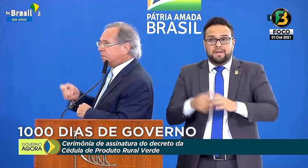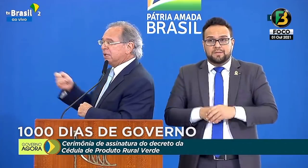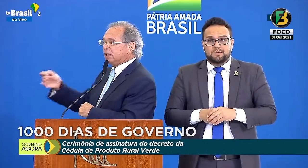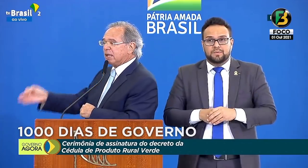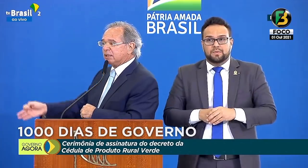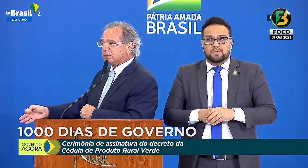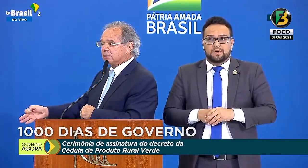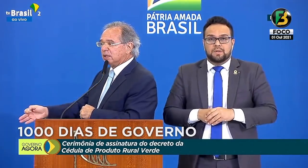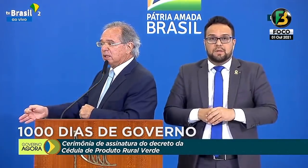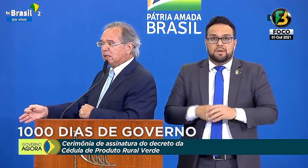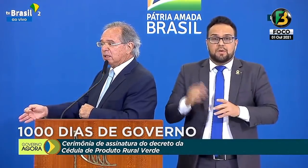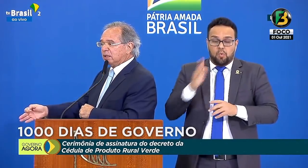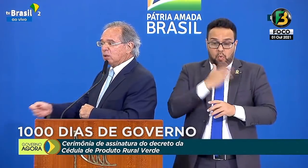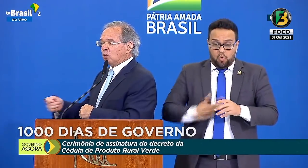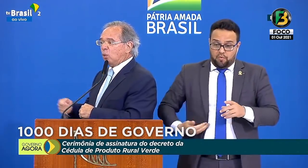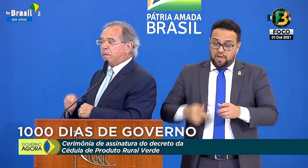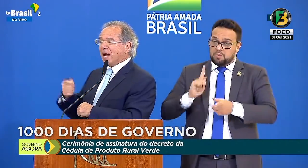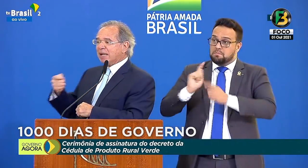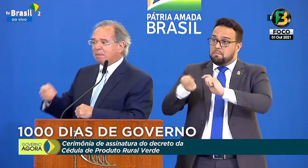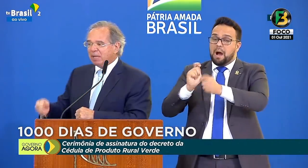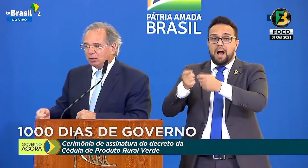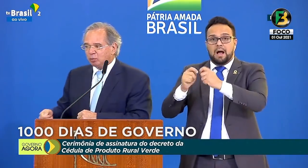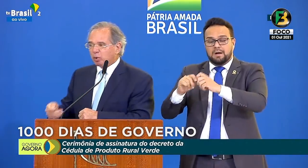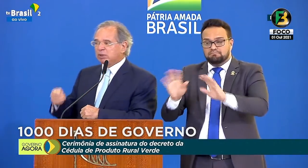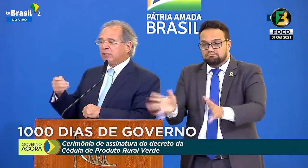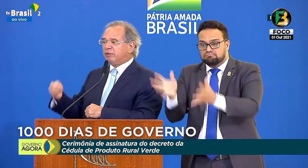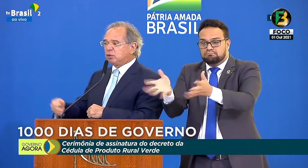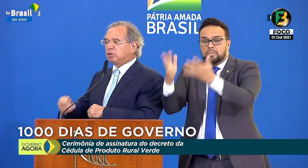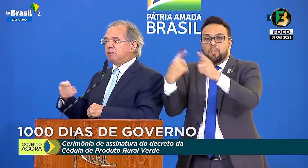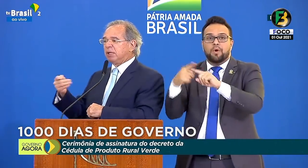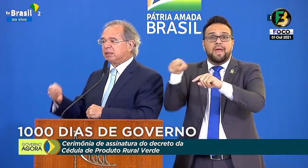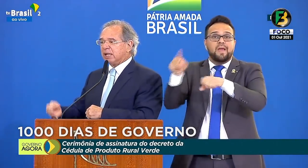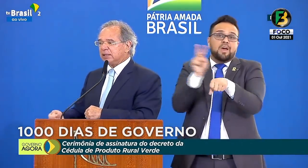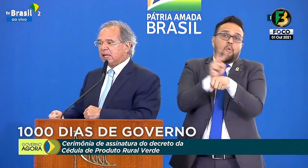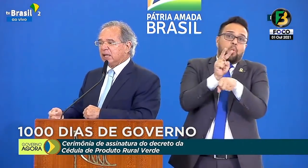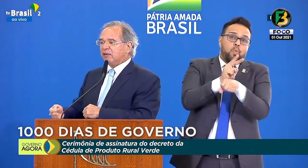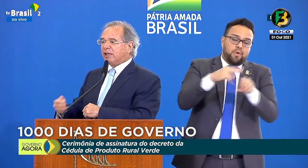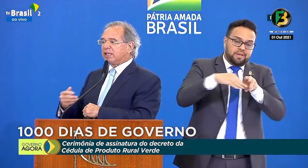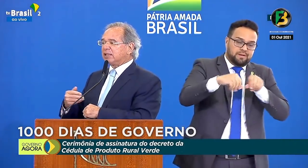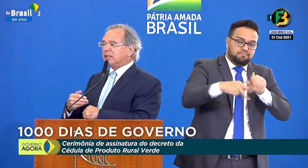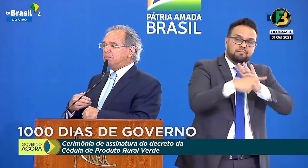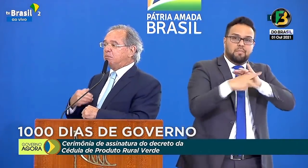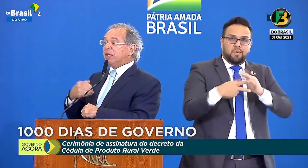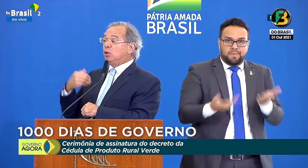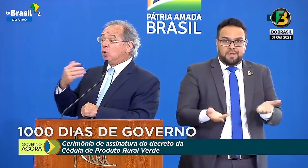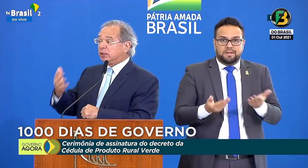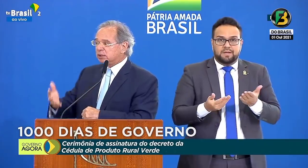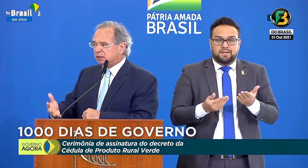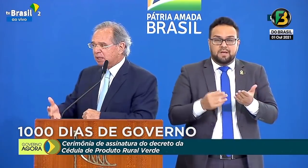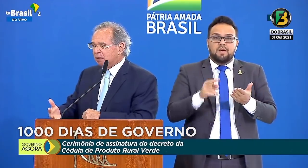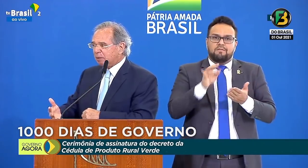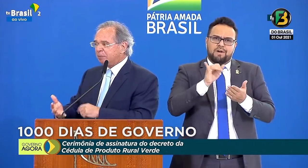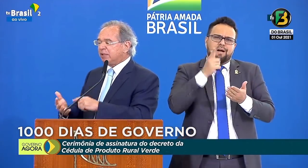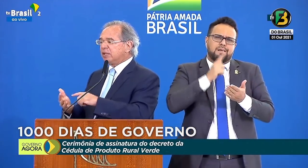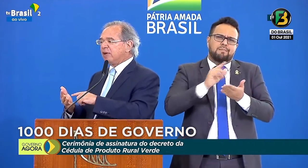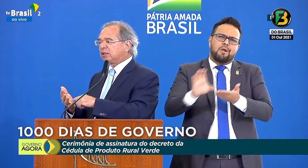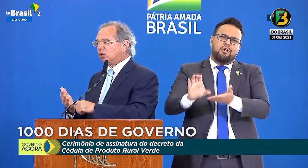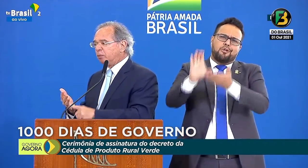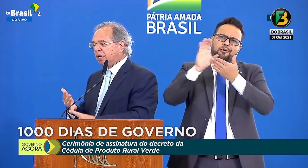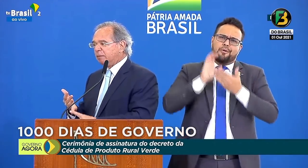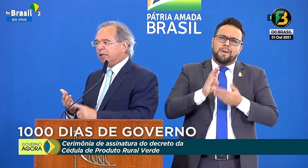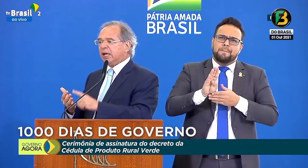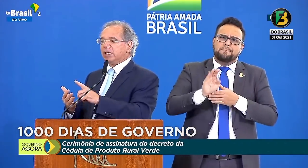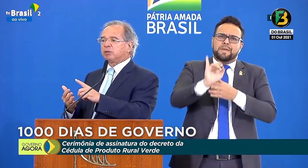serviços ambientais. Então, o pagamento por serviços ambientais vai trazer bilhões para a